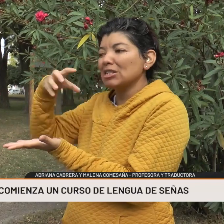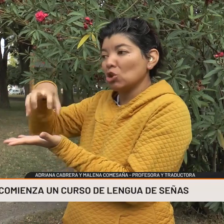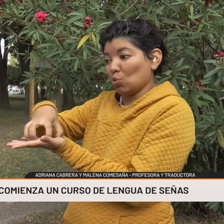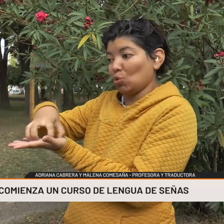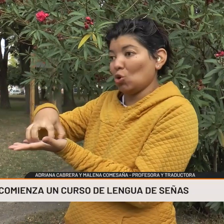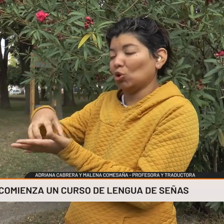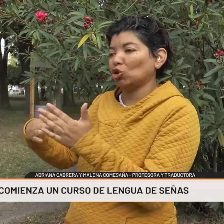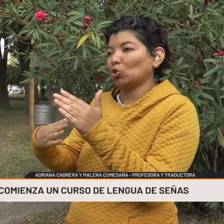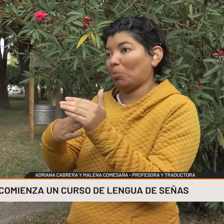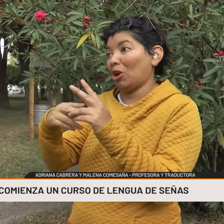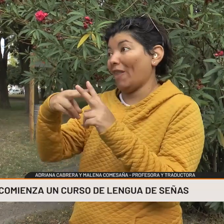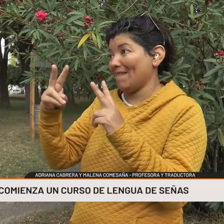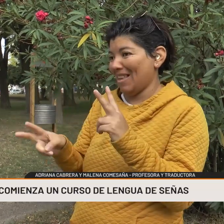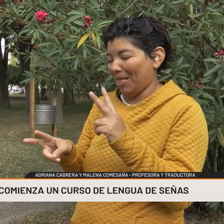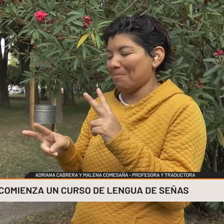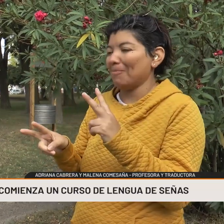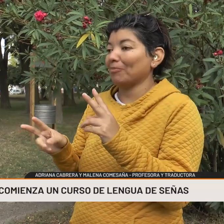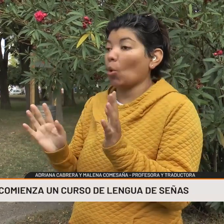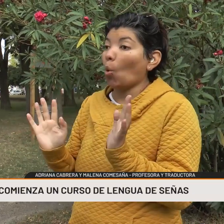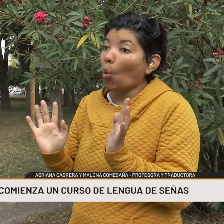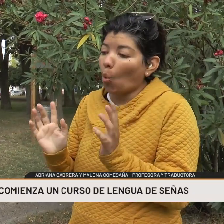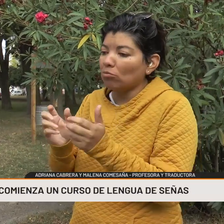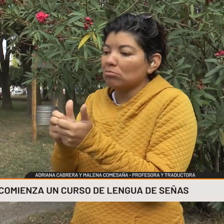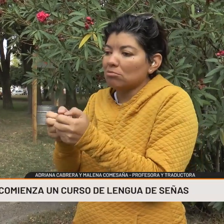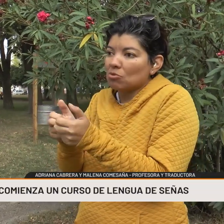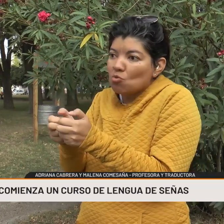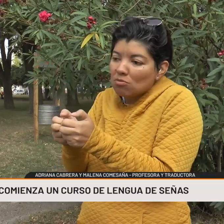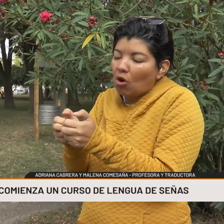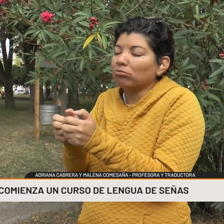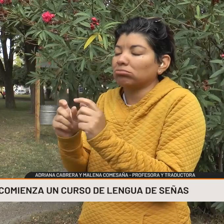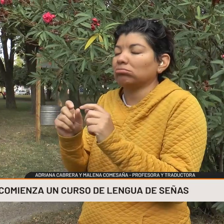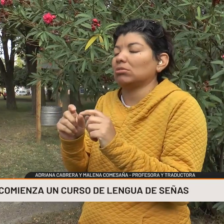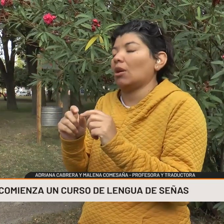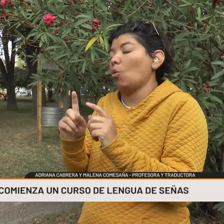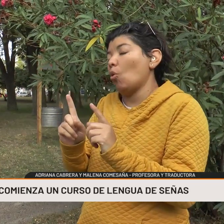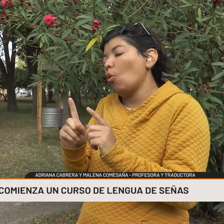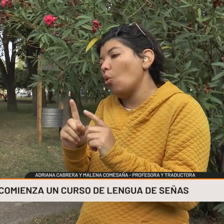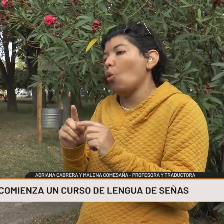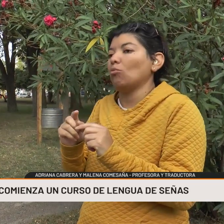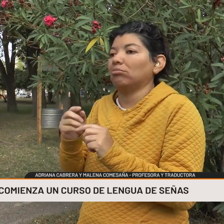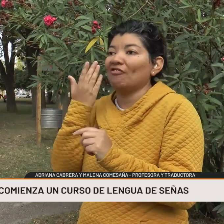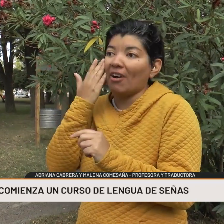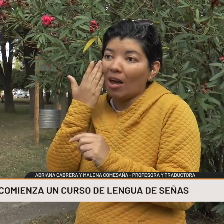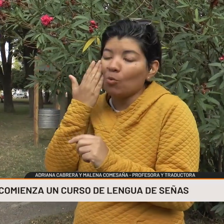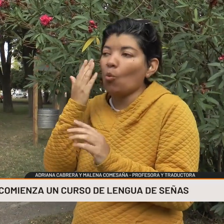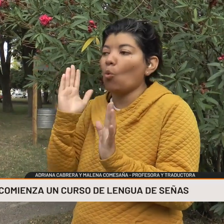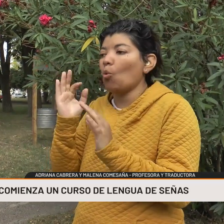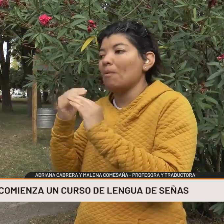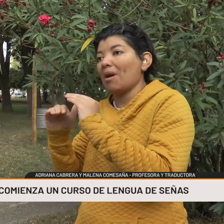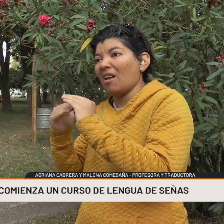Van a ser dos encuentros mensuales en el Instituto Superior de Viedma, tienen que acercarse o en el flyer va a